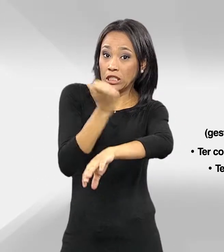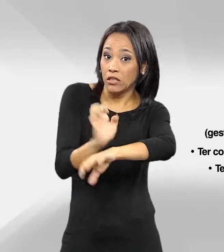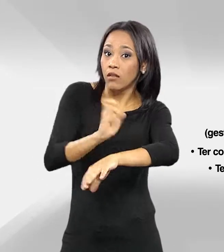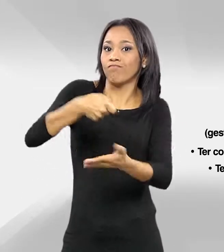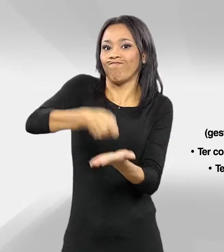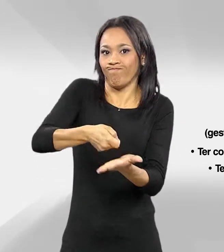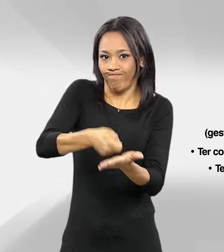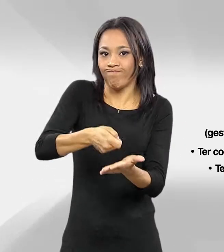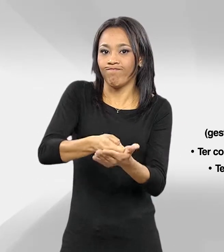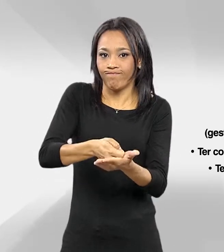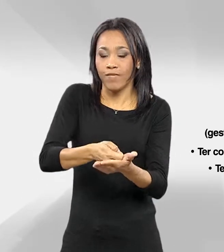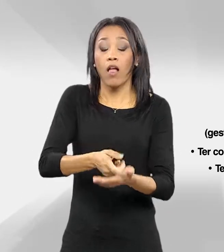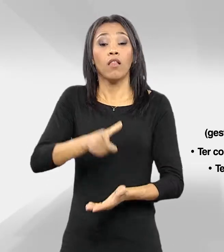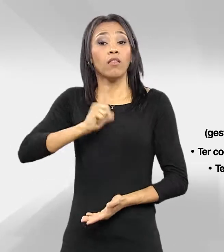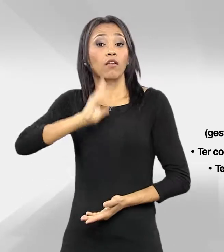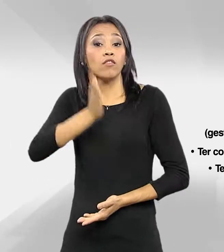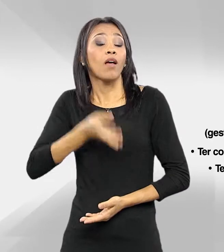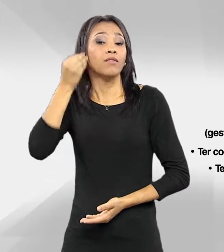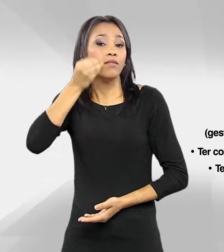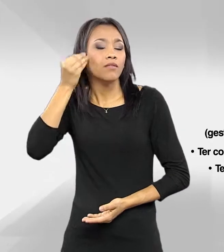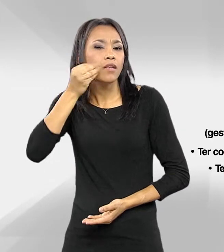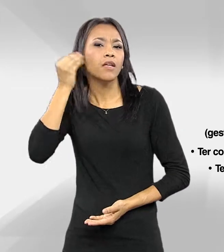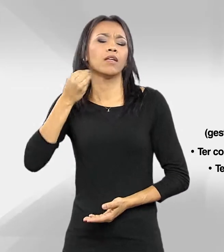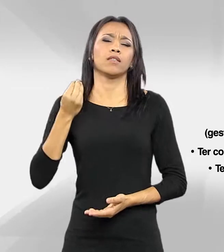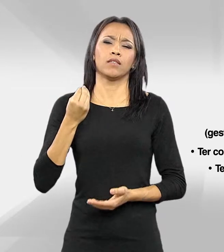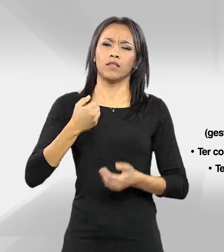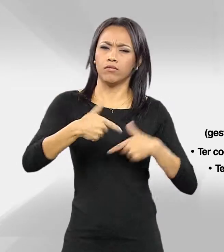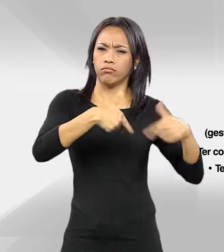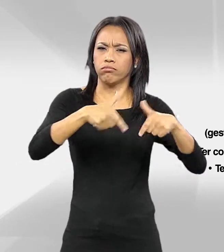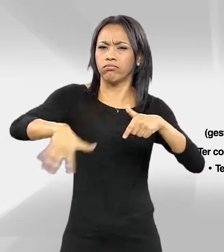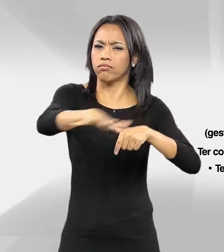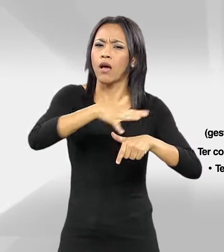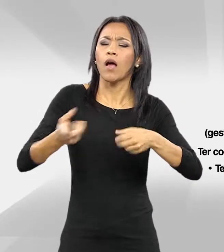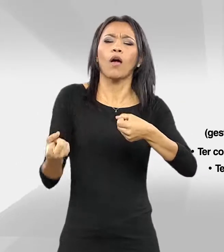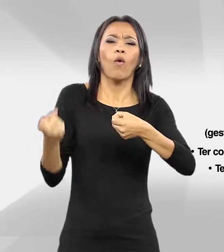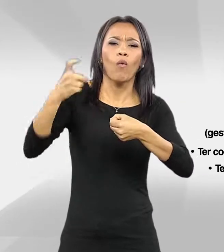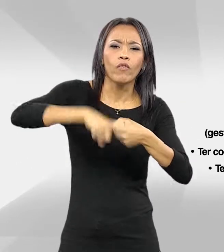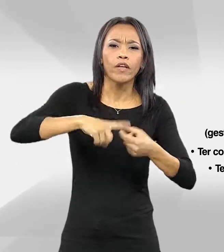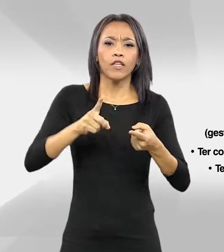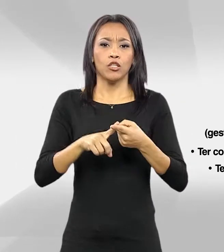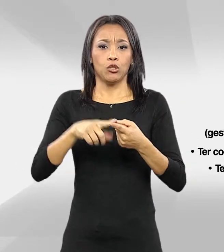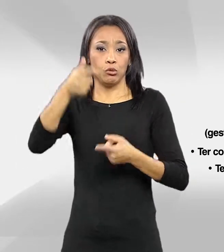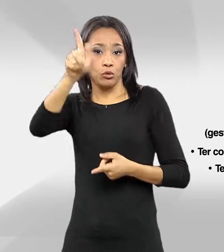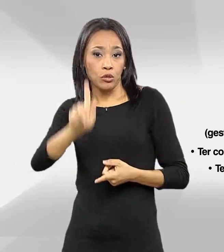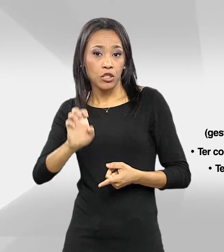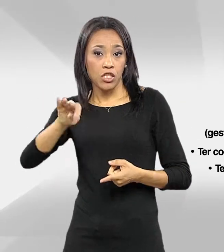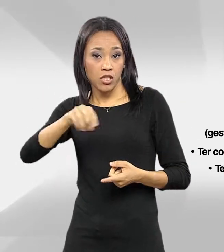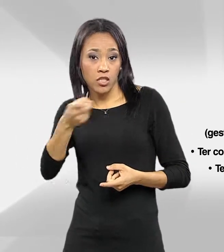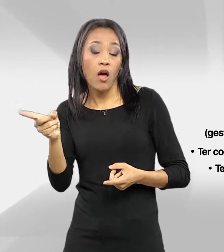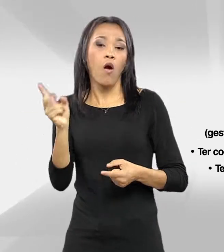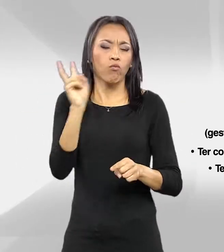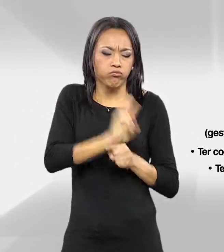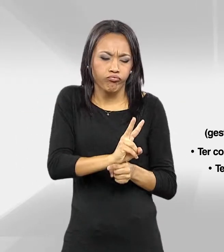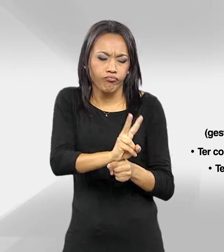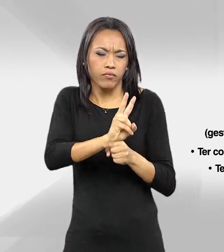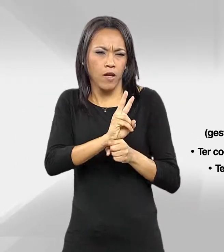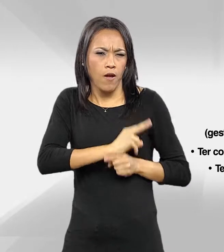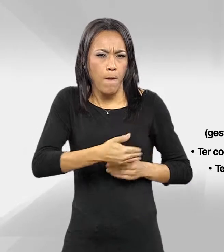obrigatório. Ter experiência em atividades relacionadas a convênios, gestão, acompanhamento, fiscalização,